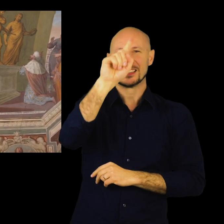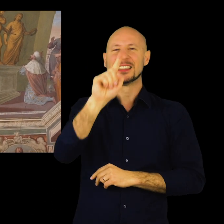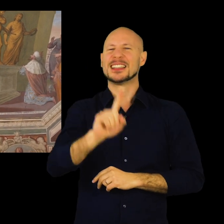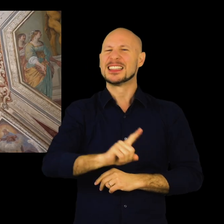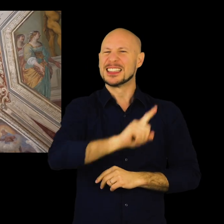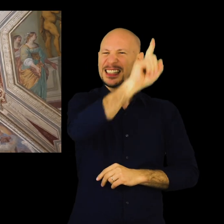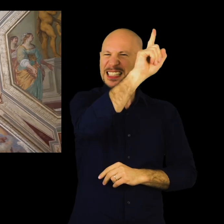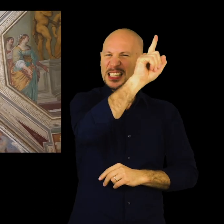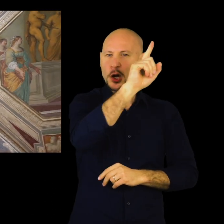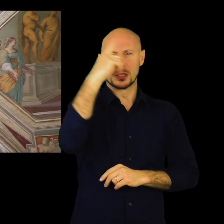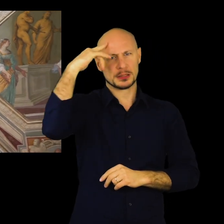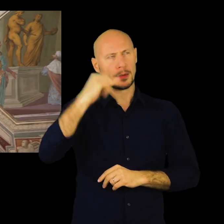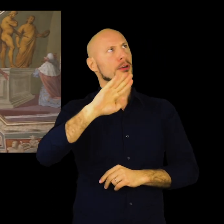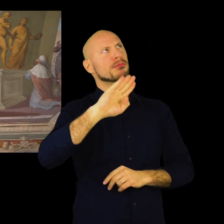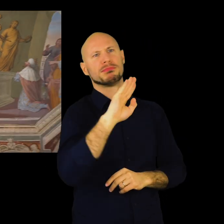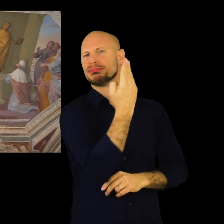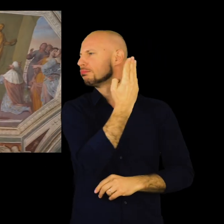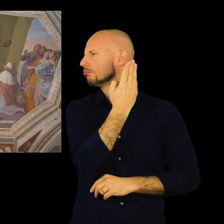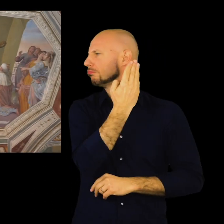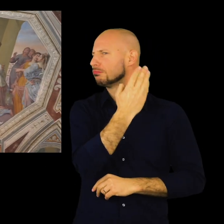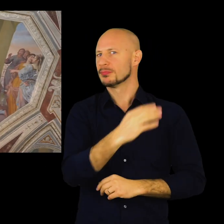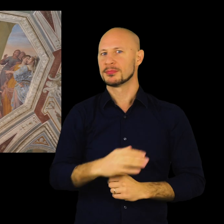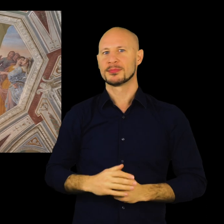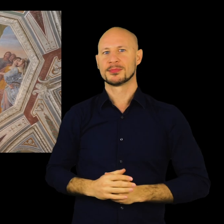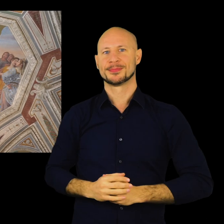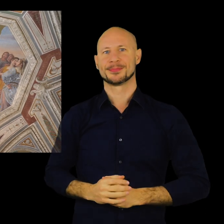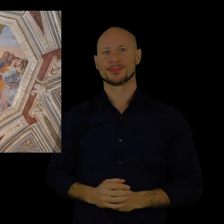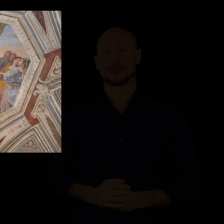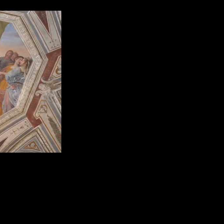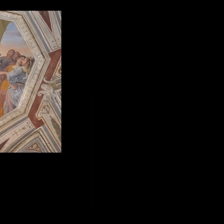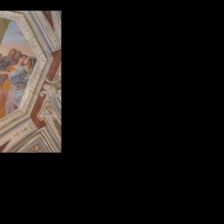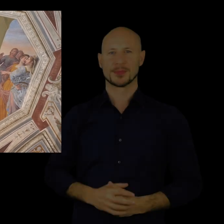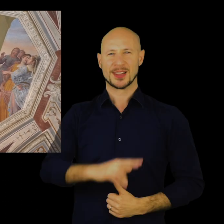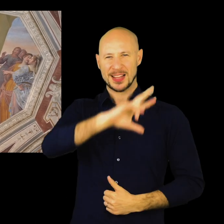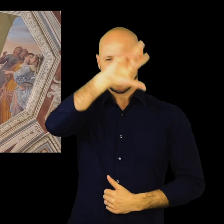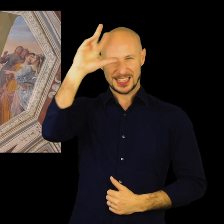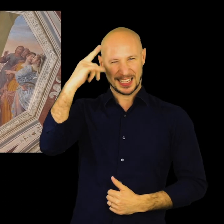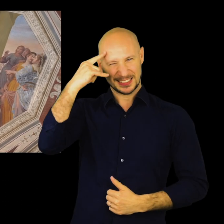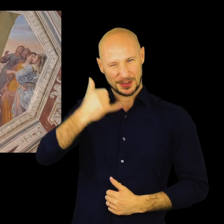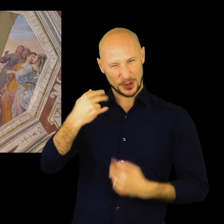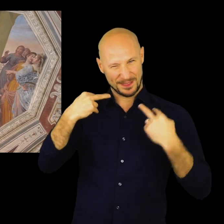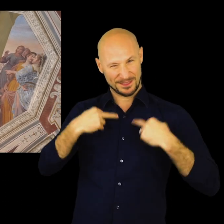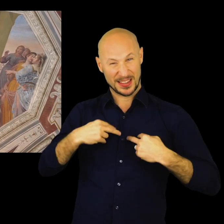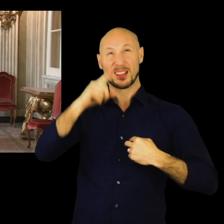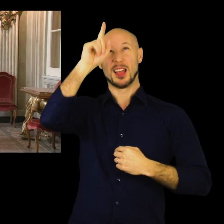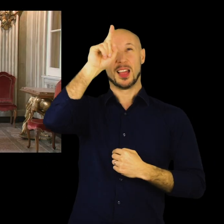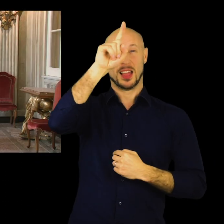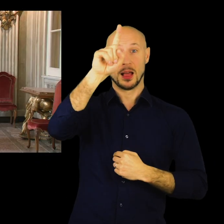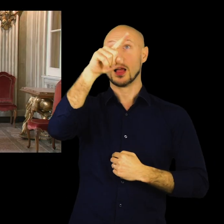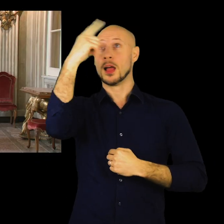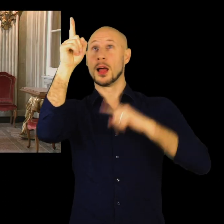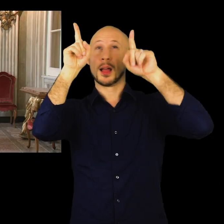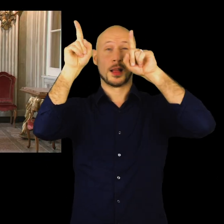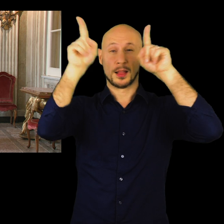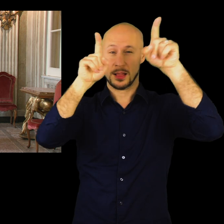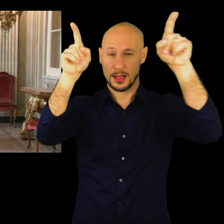di Saba e Salomone e la cosiddetta storia dell'idolatria di Salomone. Tutto attorno altri episodi della